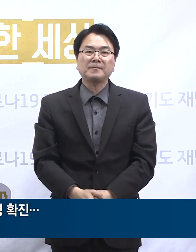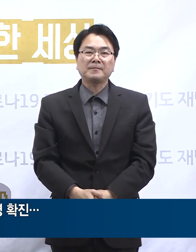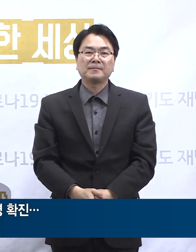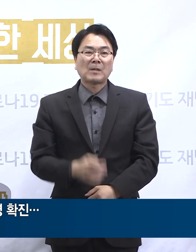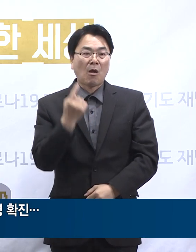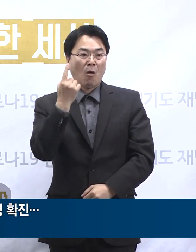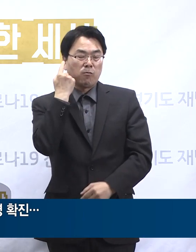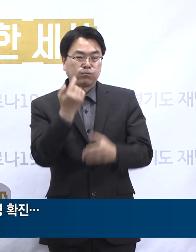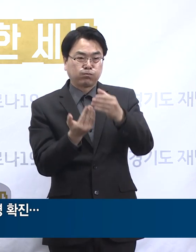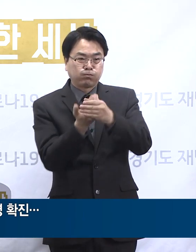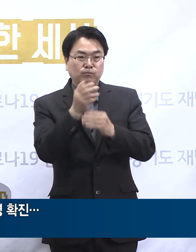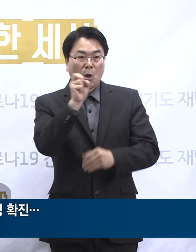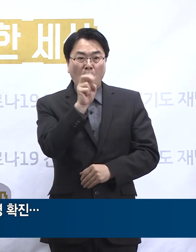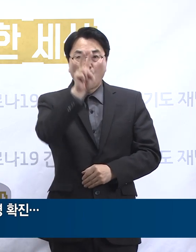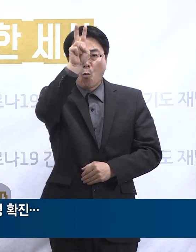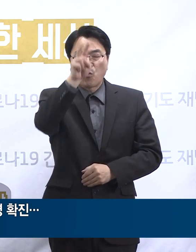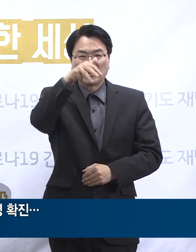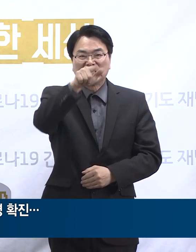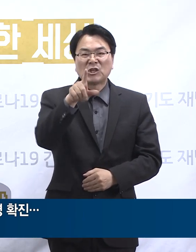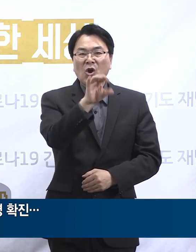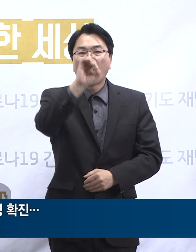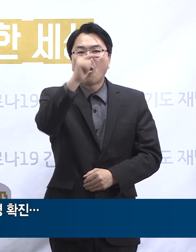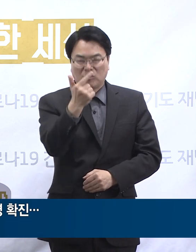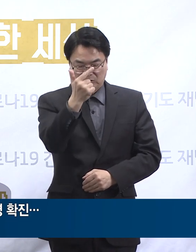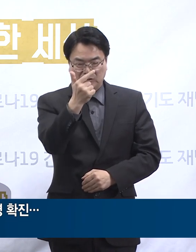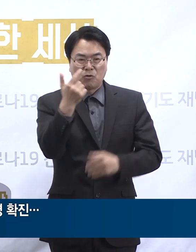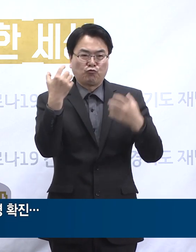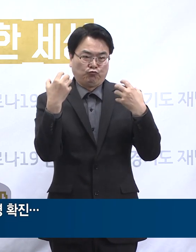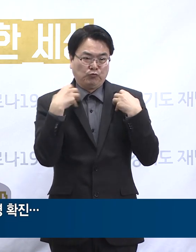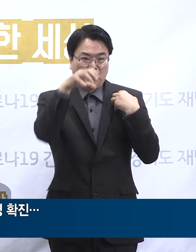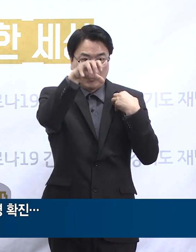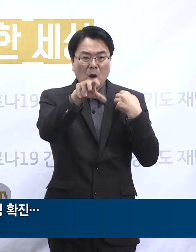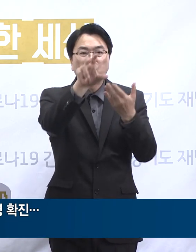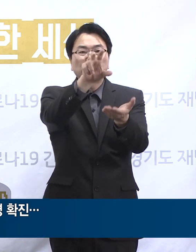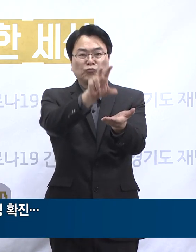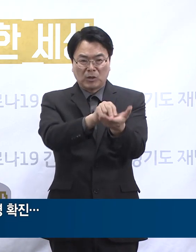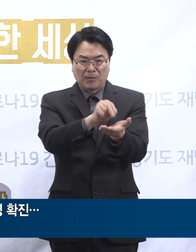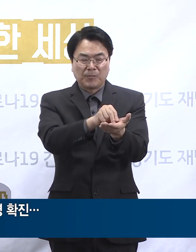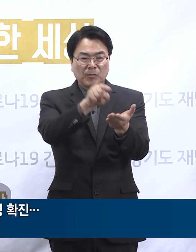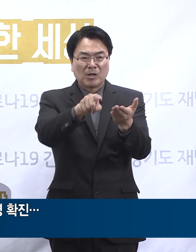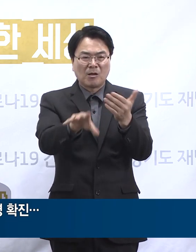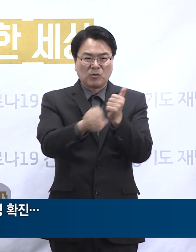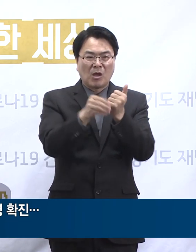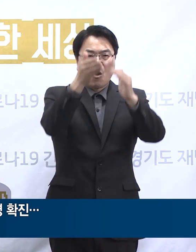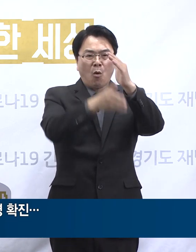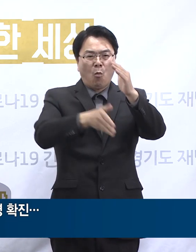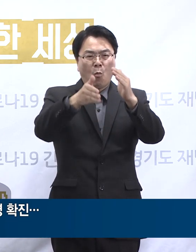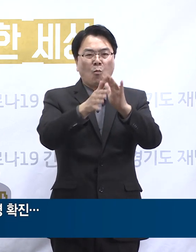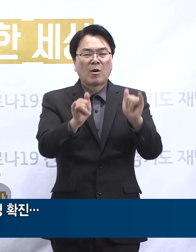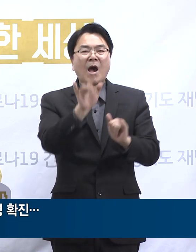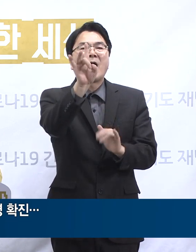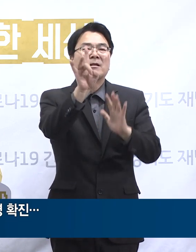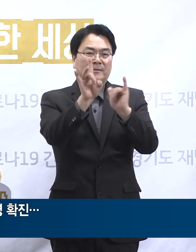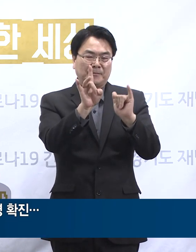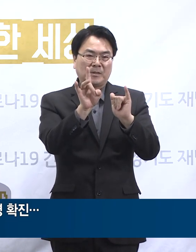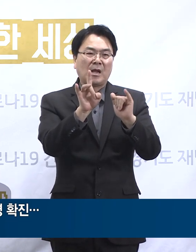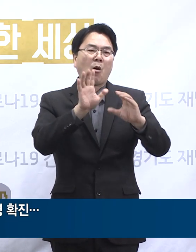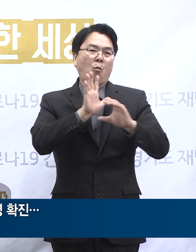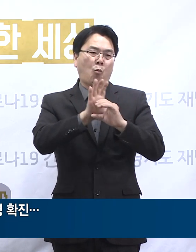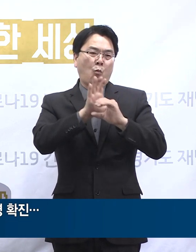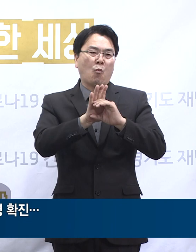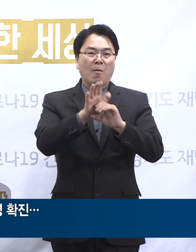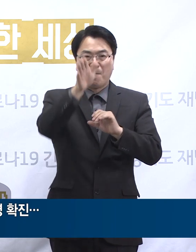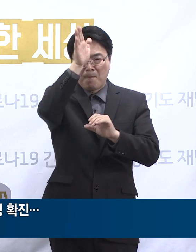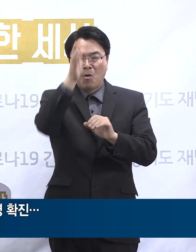어제 발생한 용인시 처인구청 확진 상황에 대해 말씀드리겠습니다. 용인시 처인구청 소속 공무원 1명이 어제 코로나19 확진